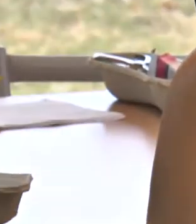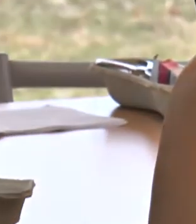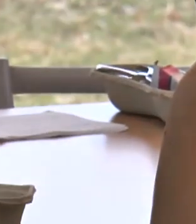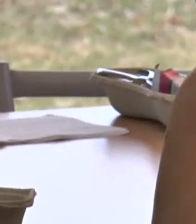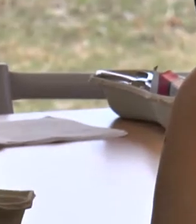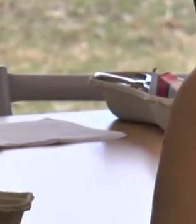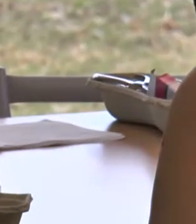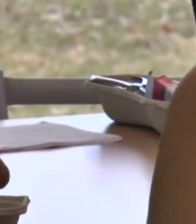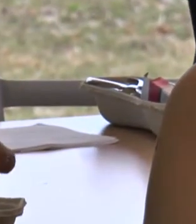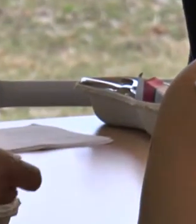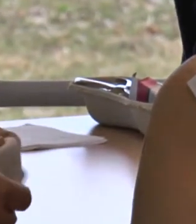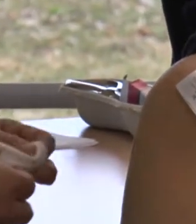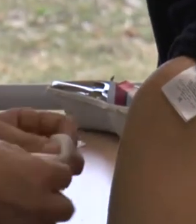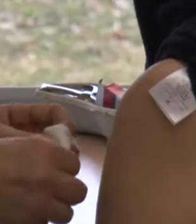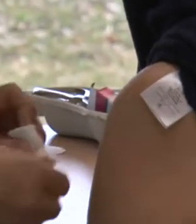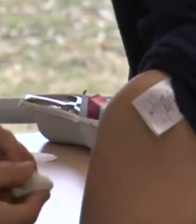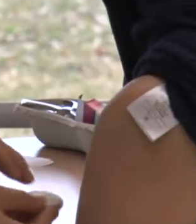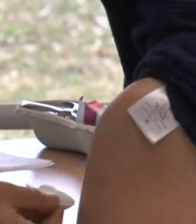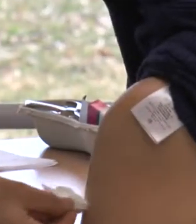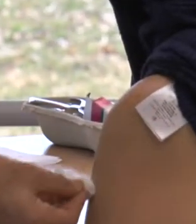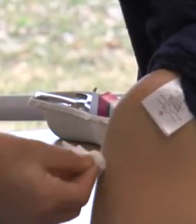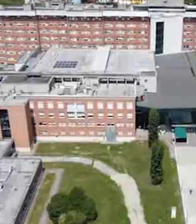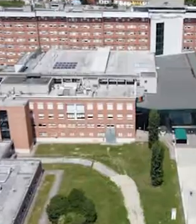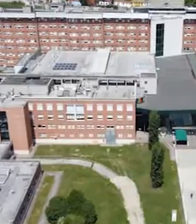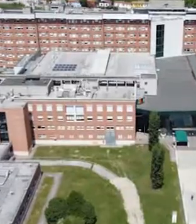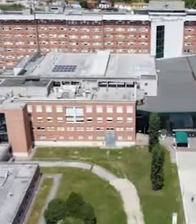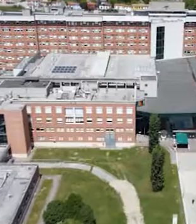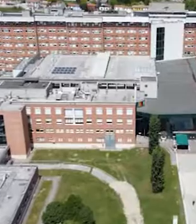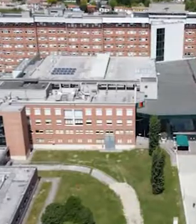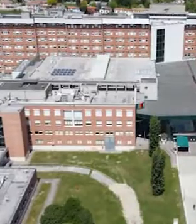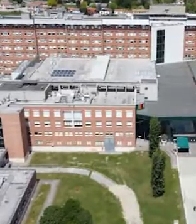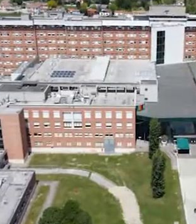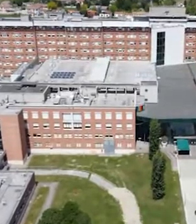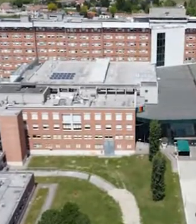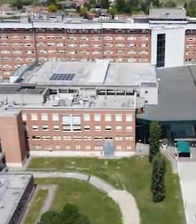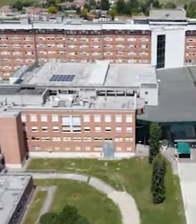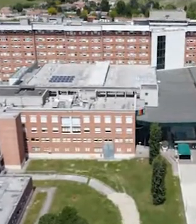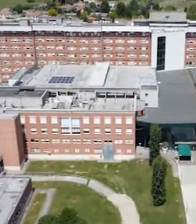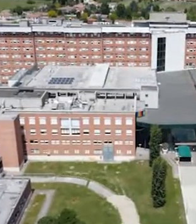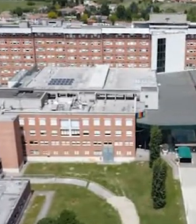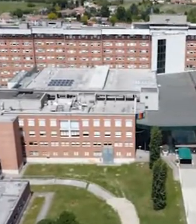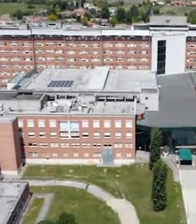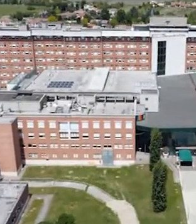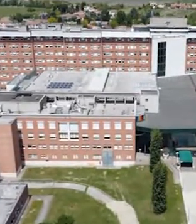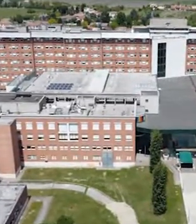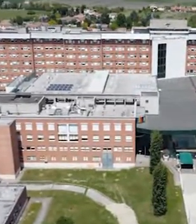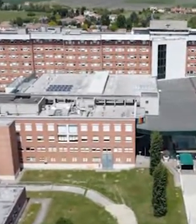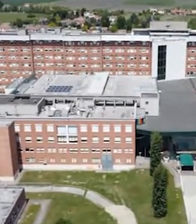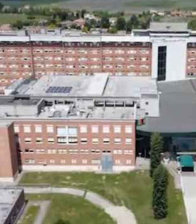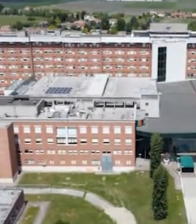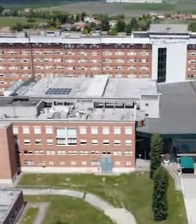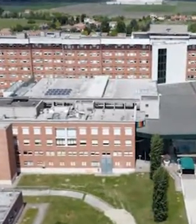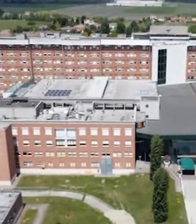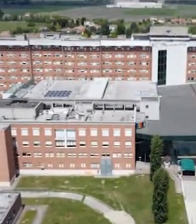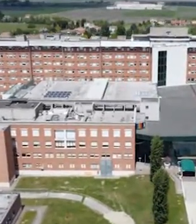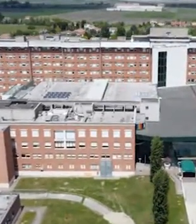sulla terza dose adesso e non a dicembre o gennaio. Intanto nella notte si è registrato un decesso per covid a Rovigo, un uomo